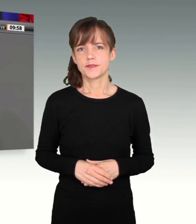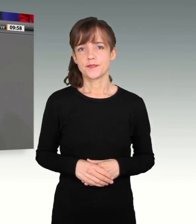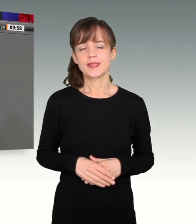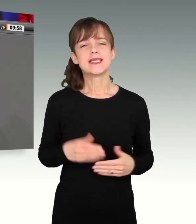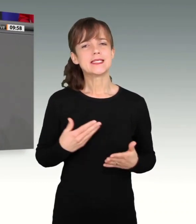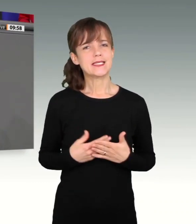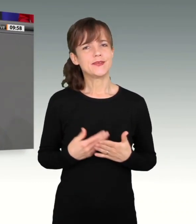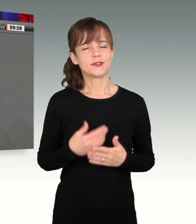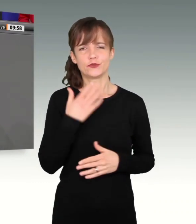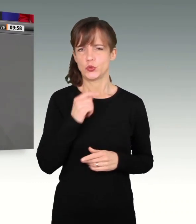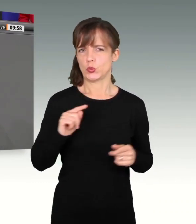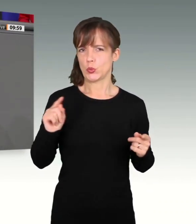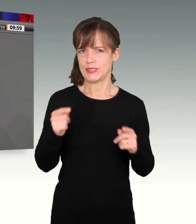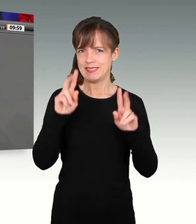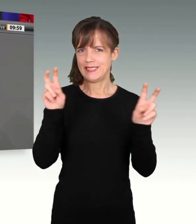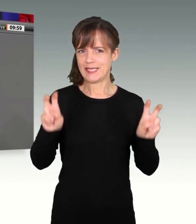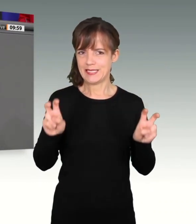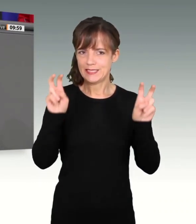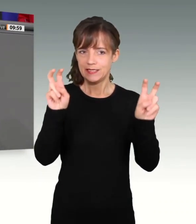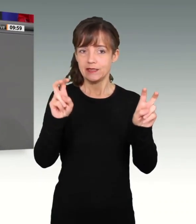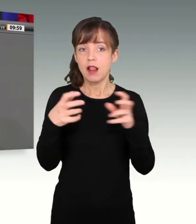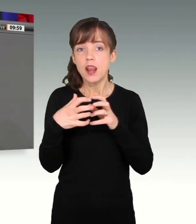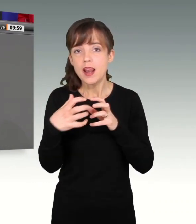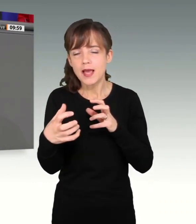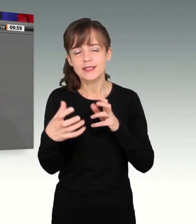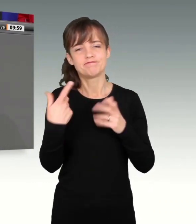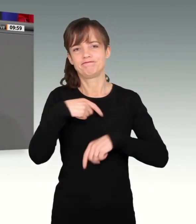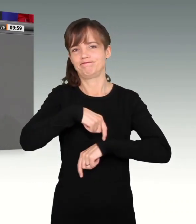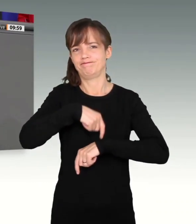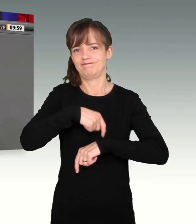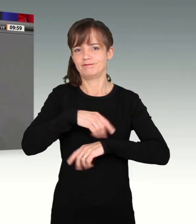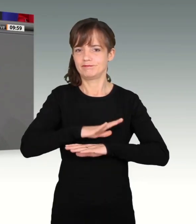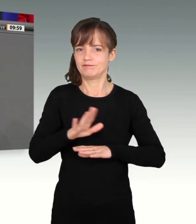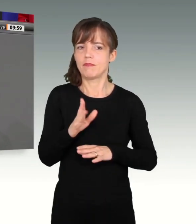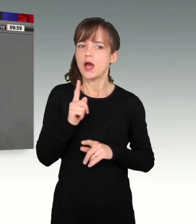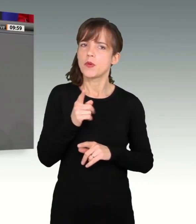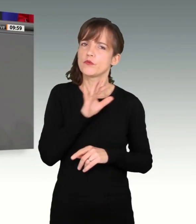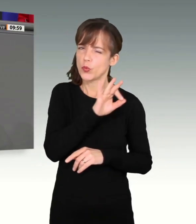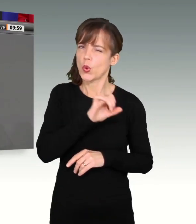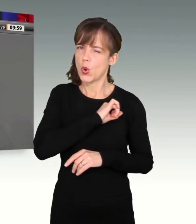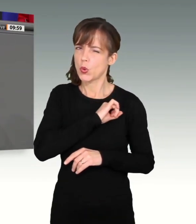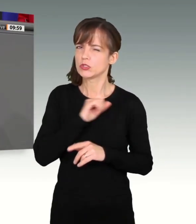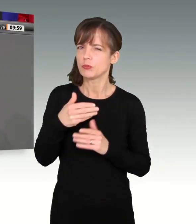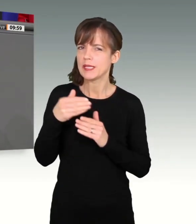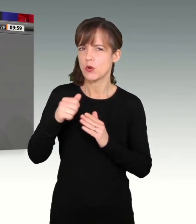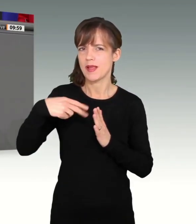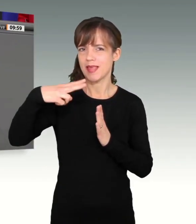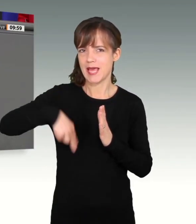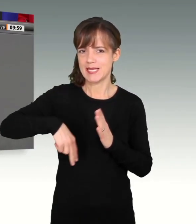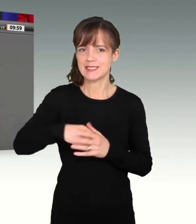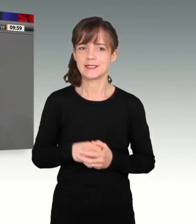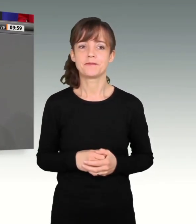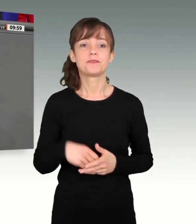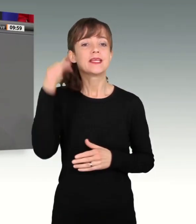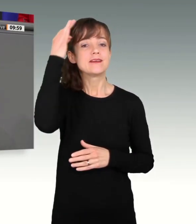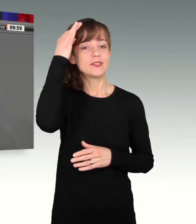Darum möchte ich kurz zitieren. Ich würde gerne mehr zitieren. Das lässt meine Redezeit nicht zu. Aber es lohnt sich für Sie alle, das nachzulesen. Der wissenschaftliche